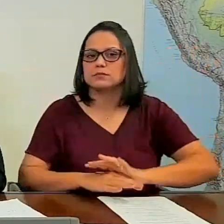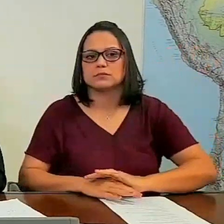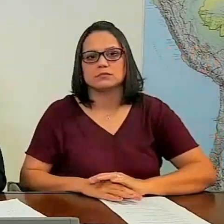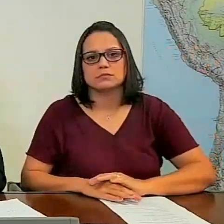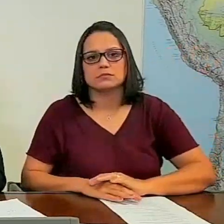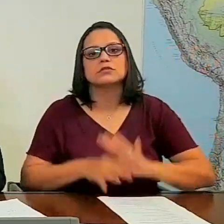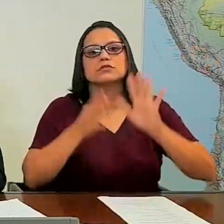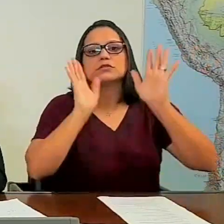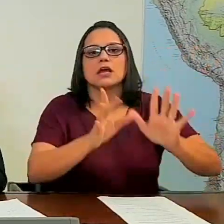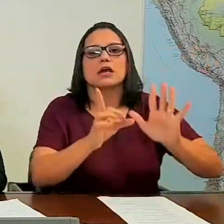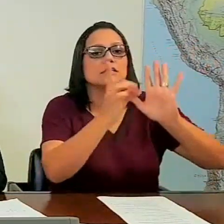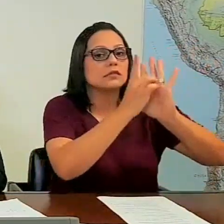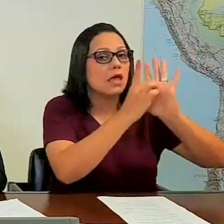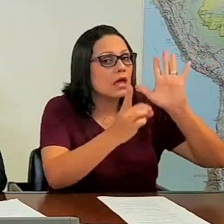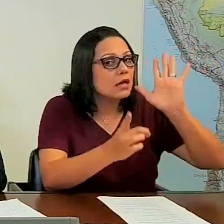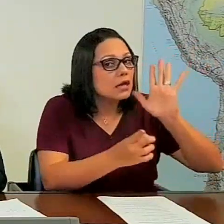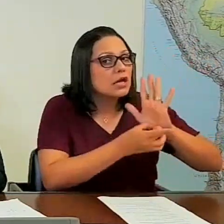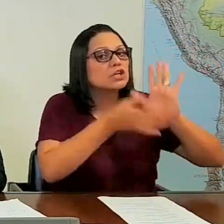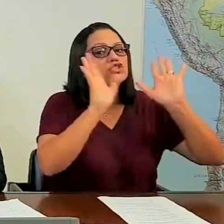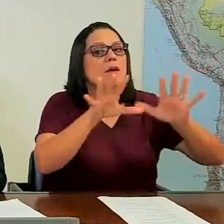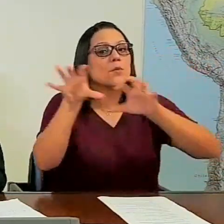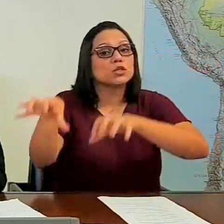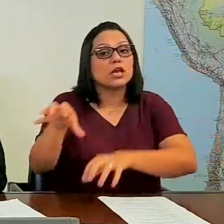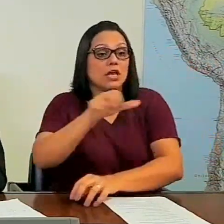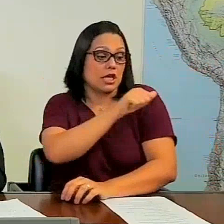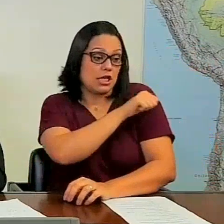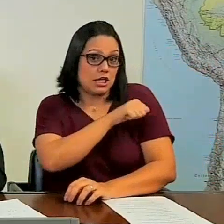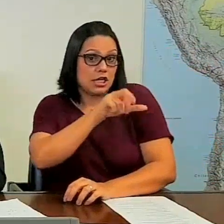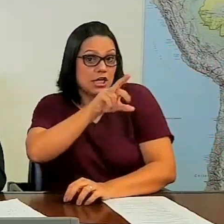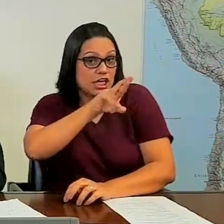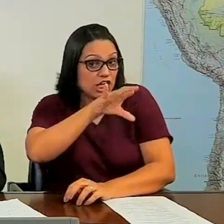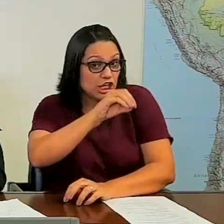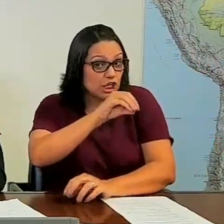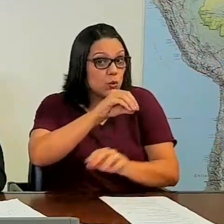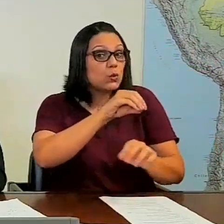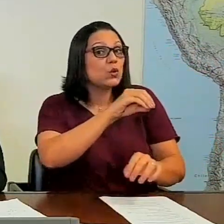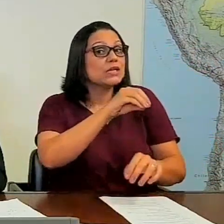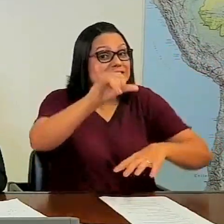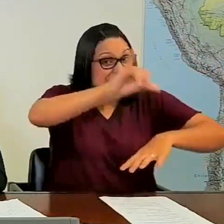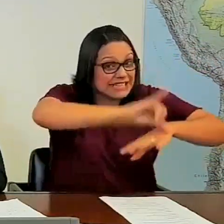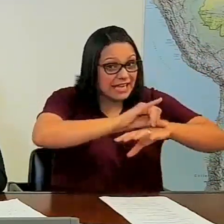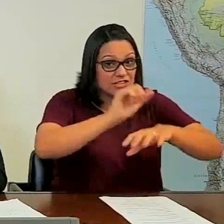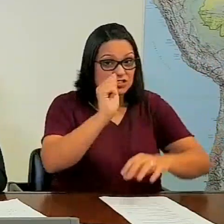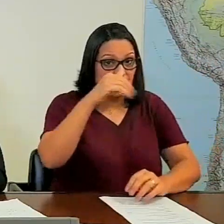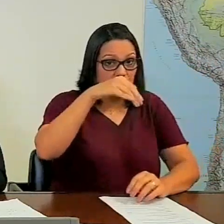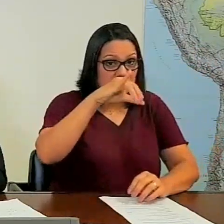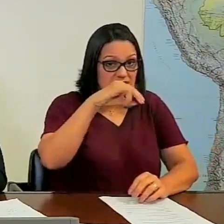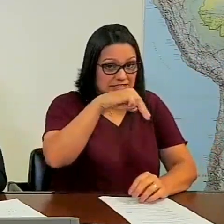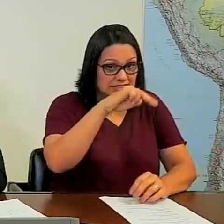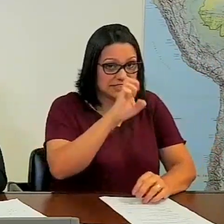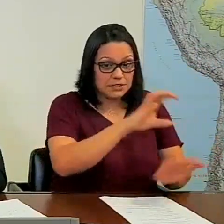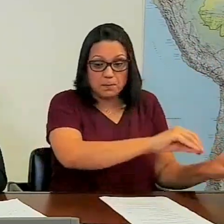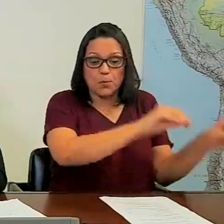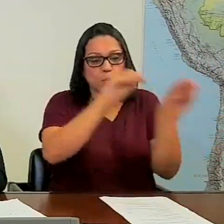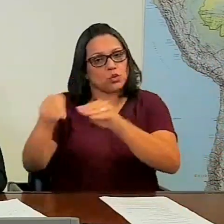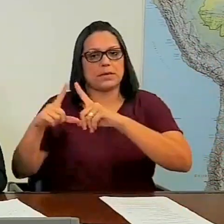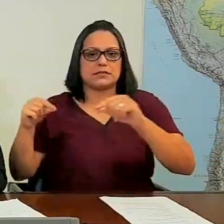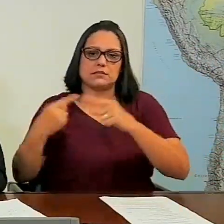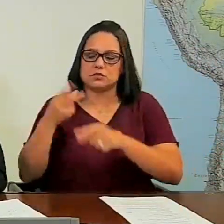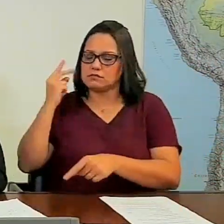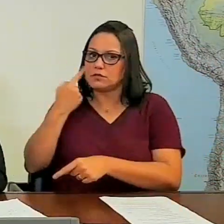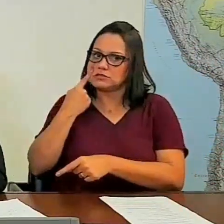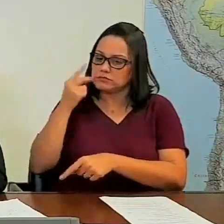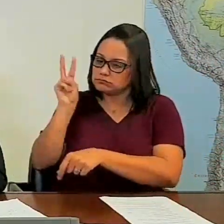nós por decreto já transferimos a sede da Dancini do Rio para Brasília, vai ficar aqui em Baquim, Brasília, aqui, vai ficar de olho no pessoal. E mais ainda,